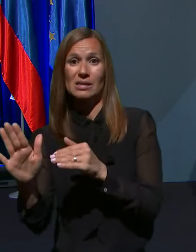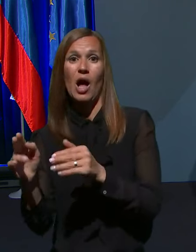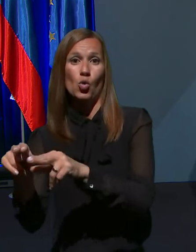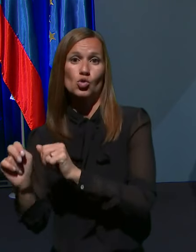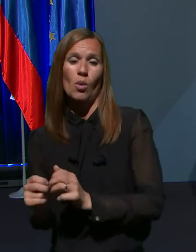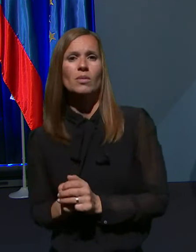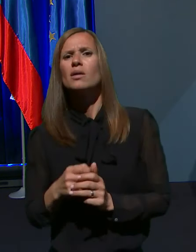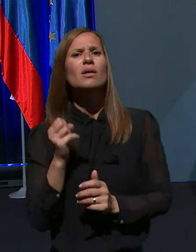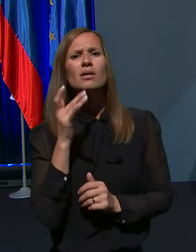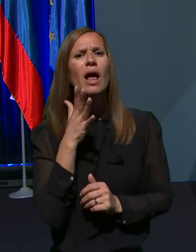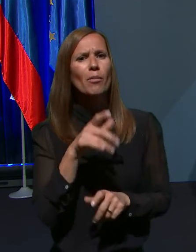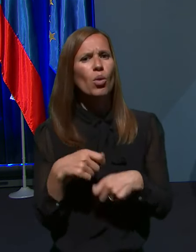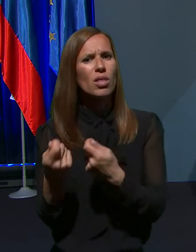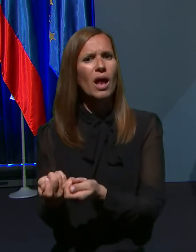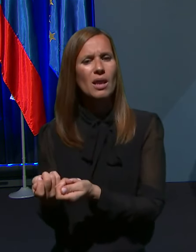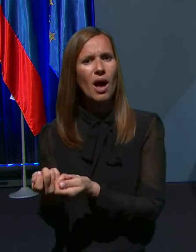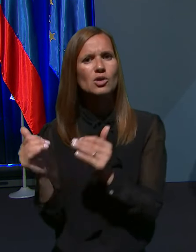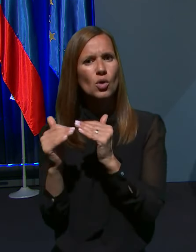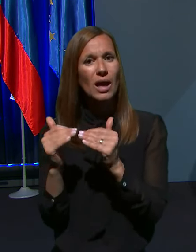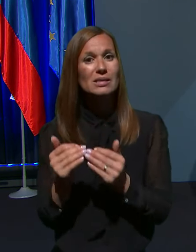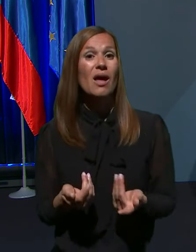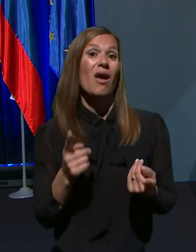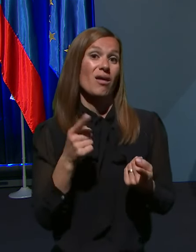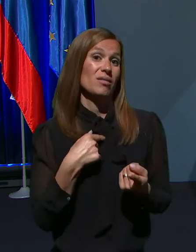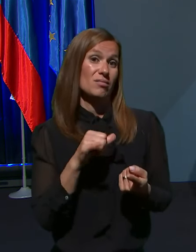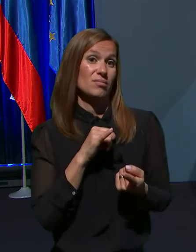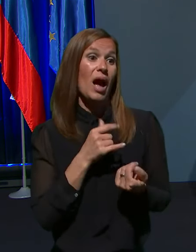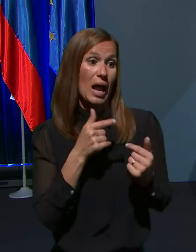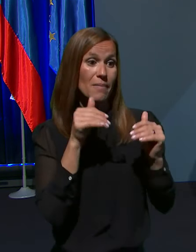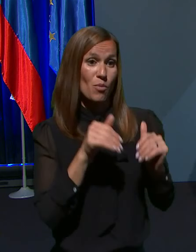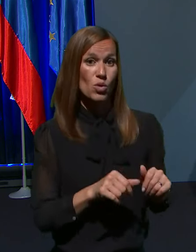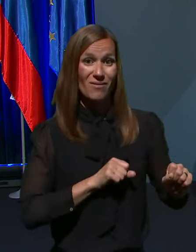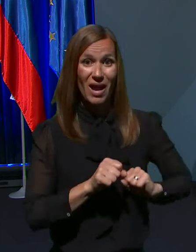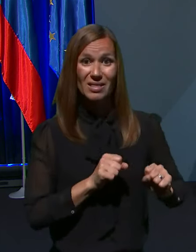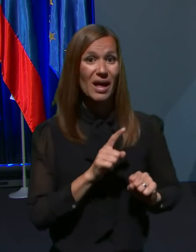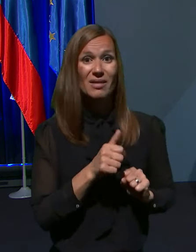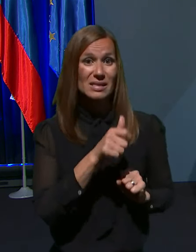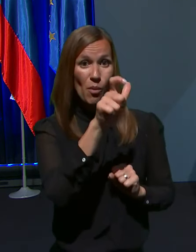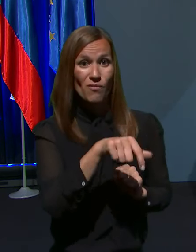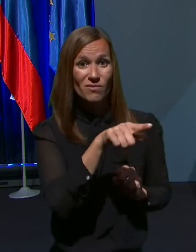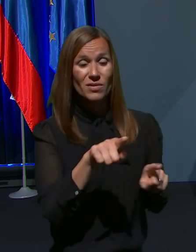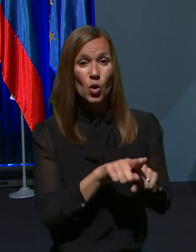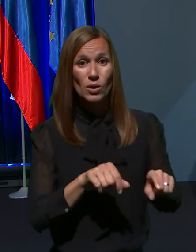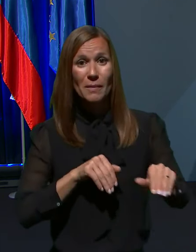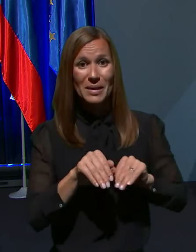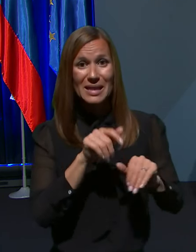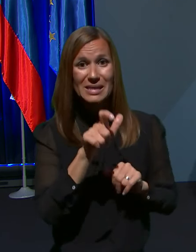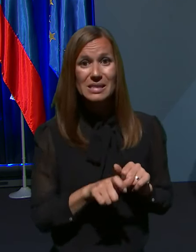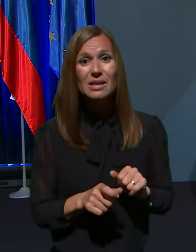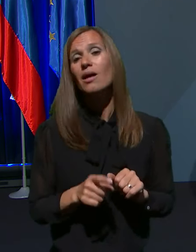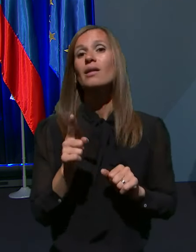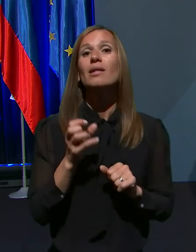namerava oziroma ali ga mora vlada, ne le vi kot minister, in kdaj je torej to